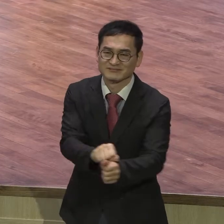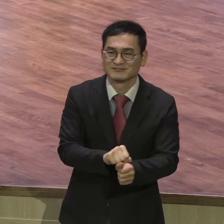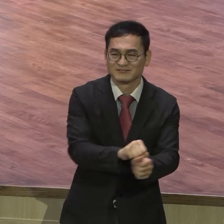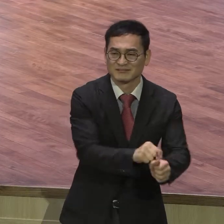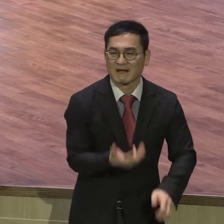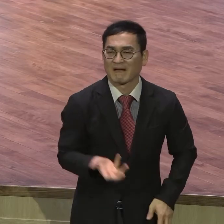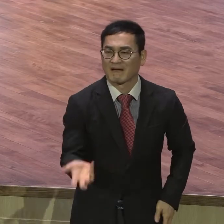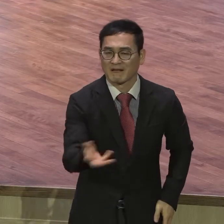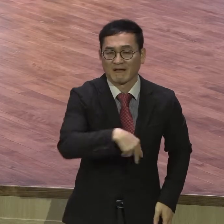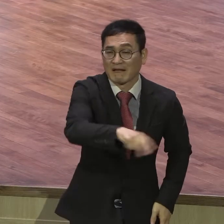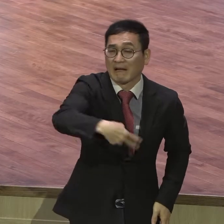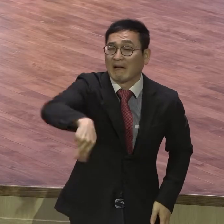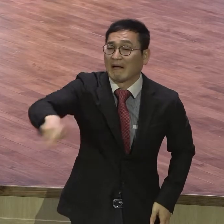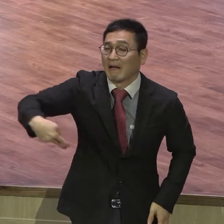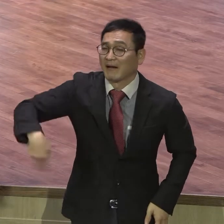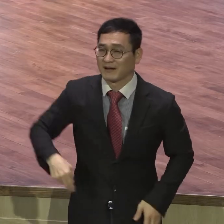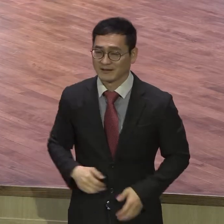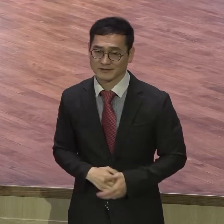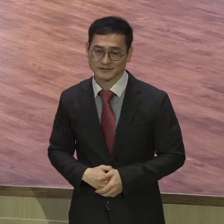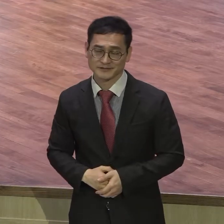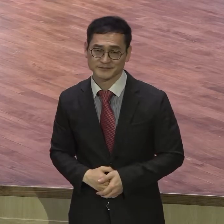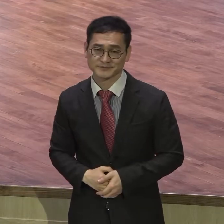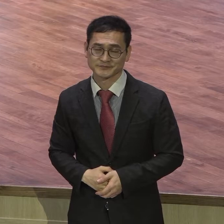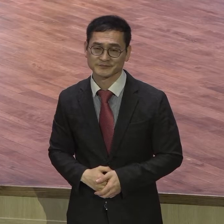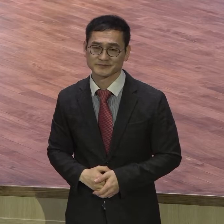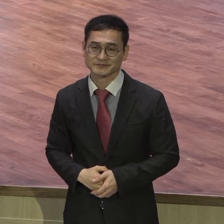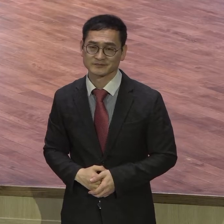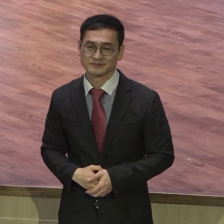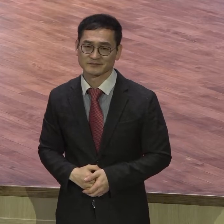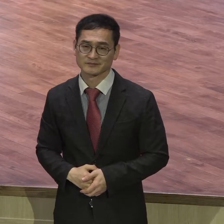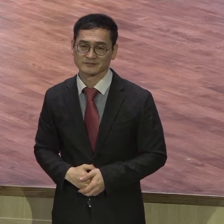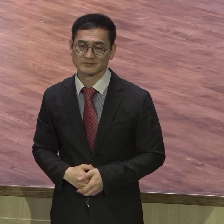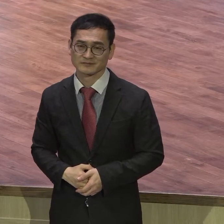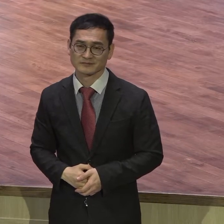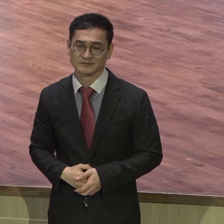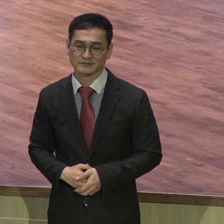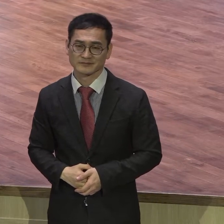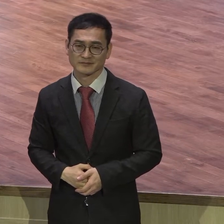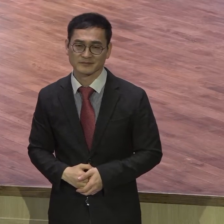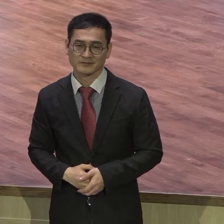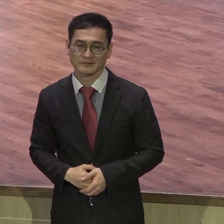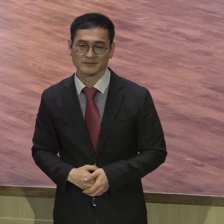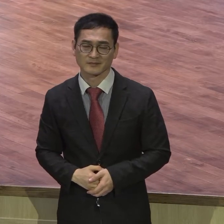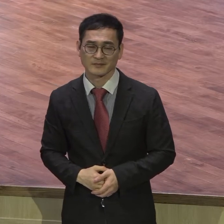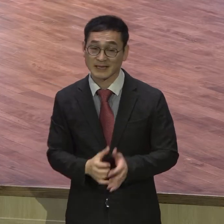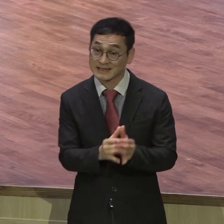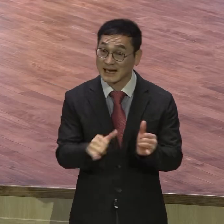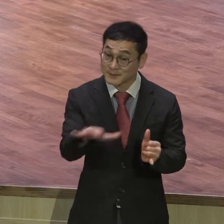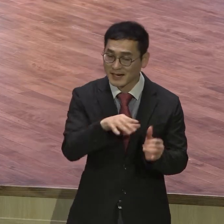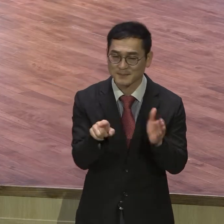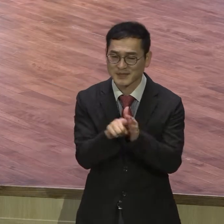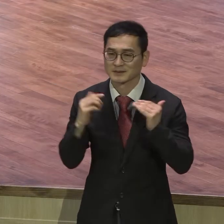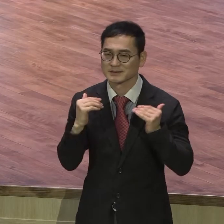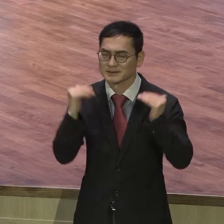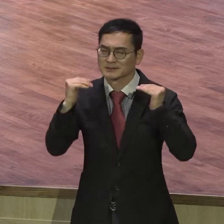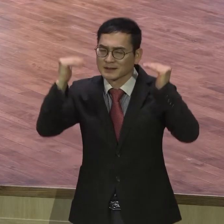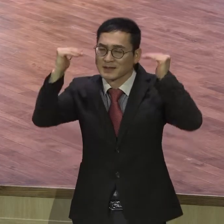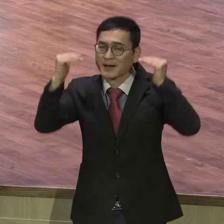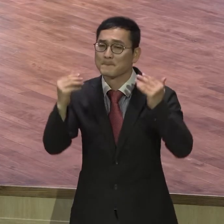많은 사람들이 신앙생활을 잘하고 믿더니 좀 그렇게 성장할 수 있는 지름길이 뭐냐. 어떻게 하면